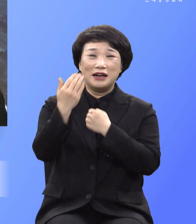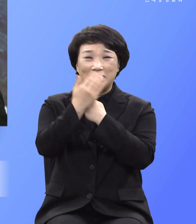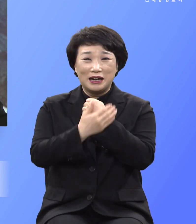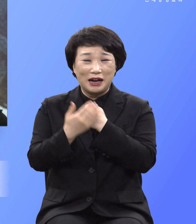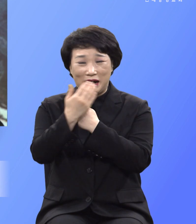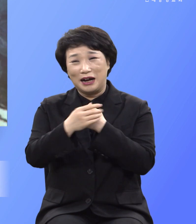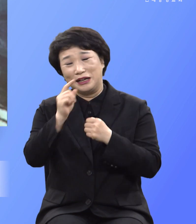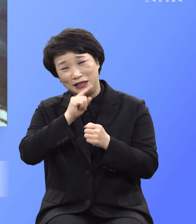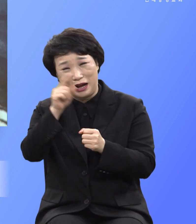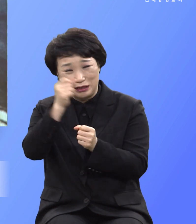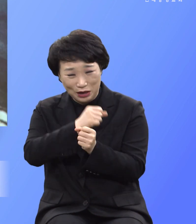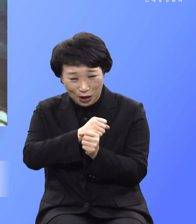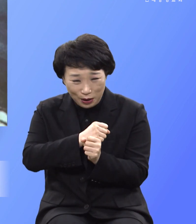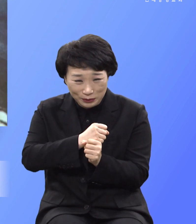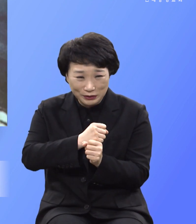활력 없는